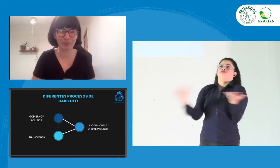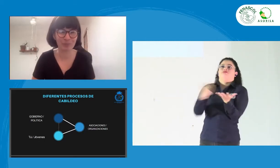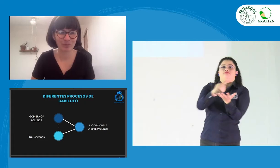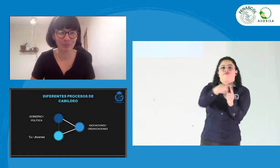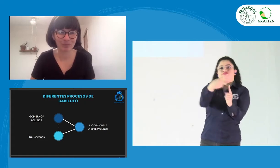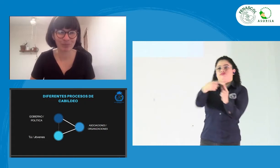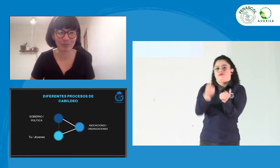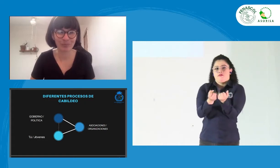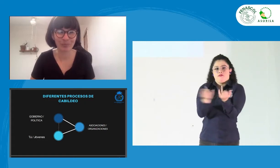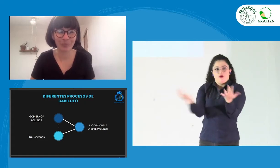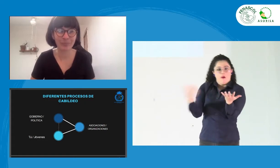diferentes maneras.